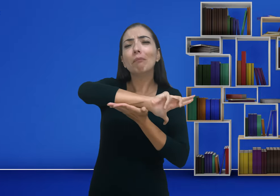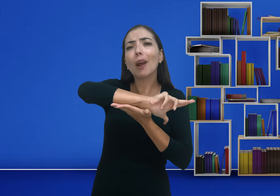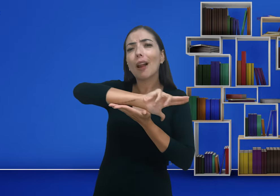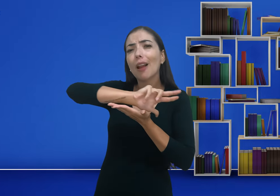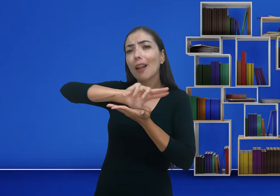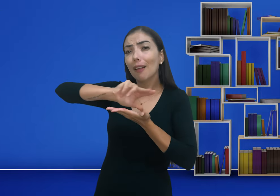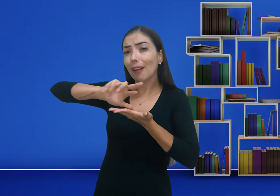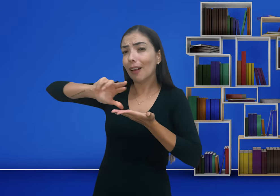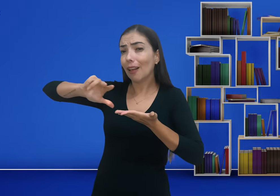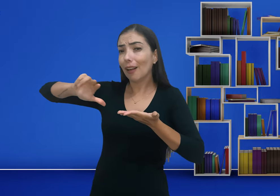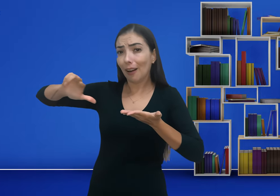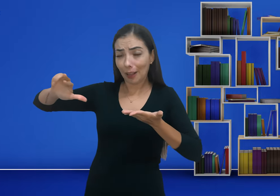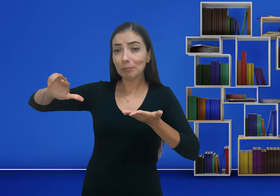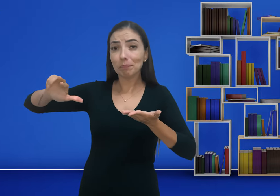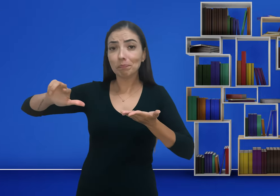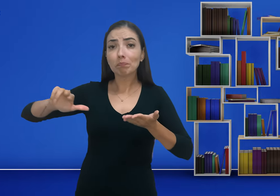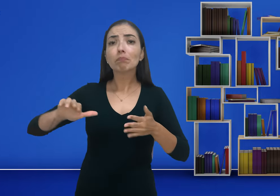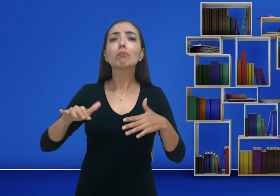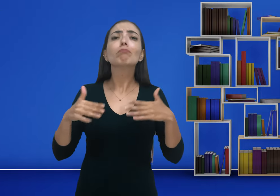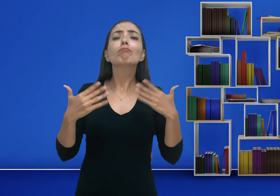dentre outros.